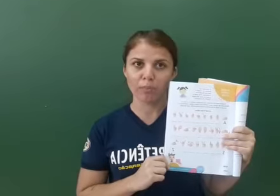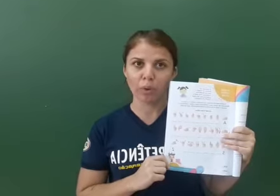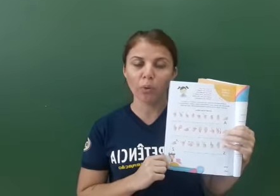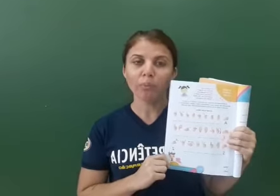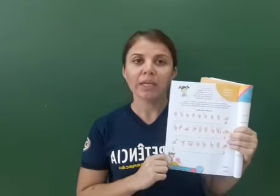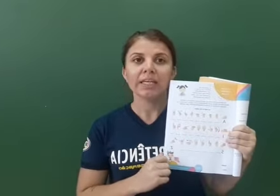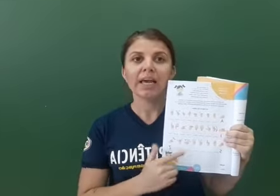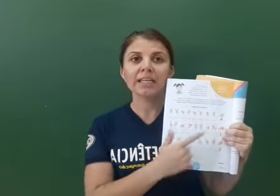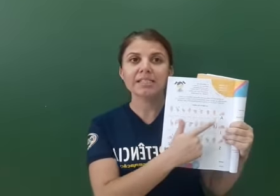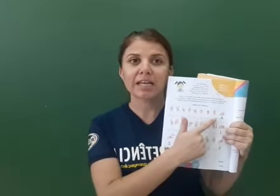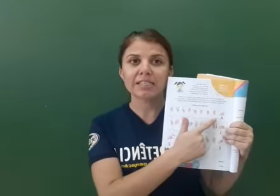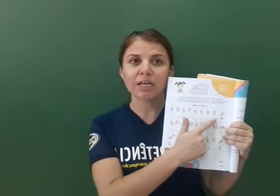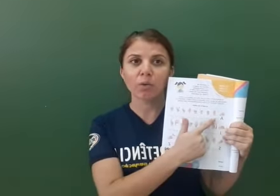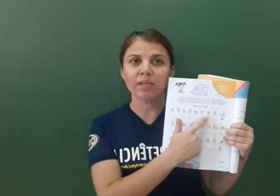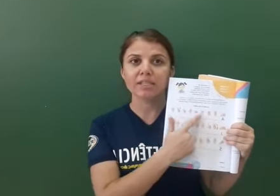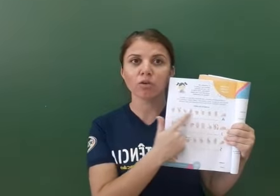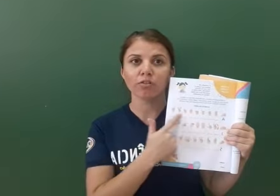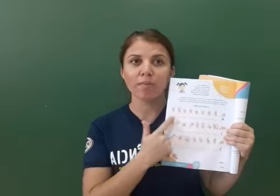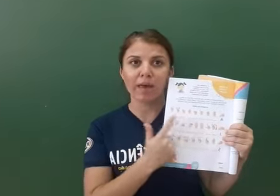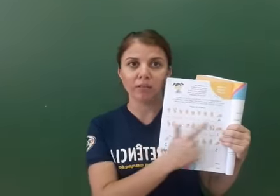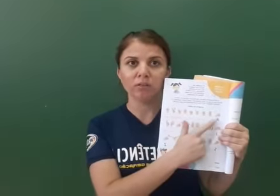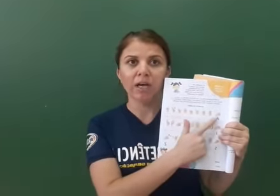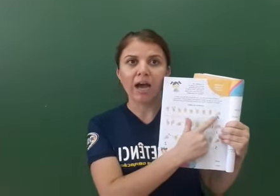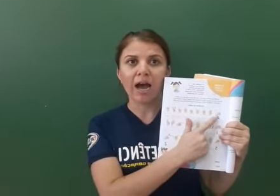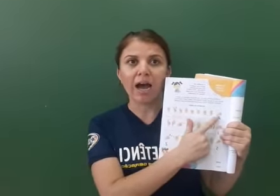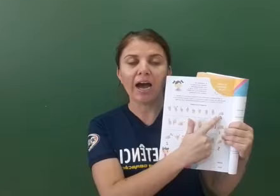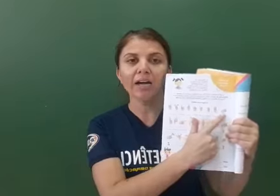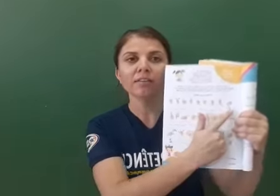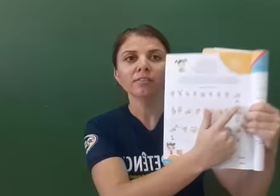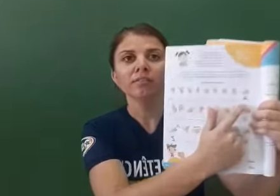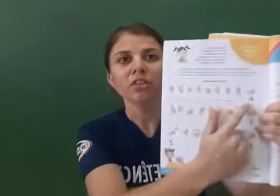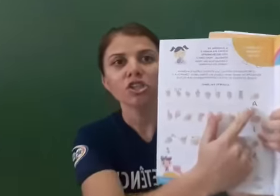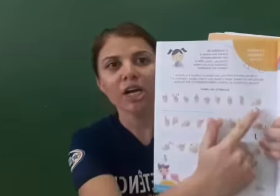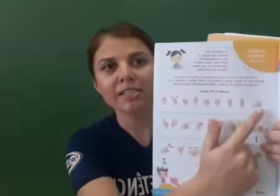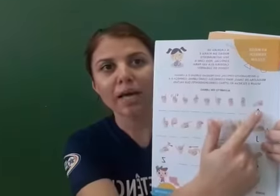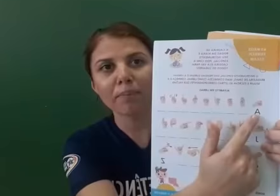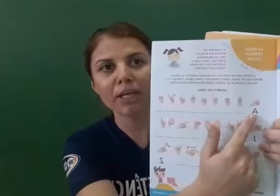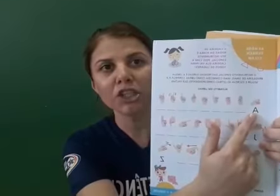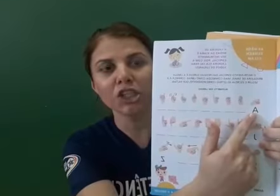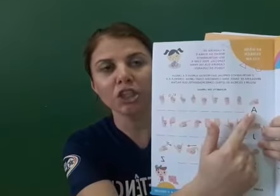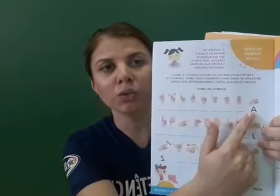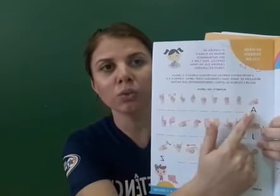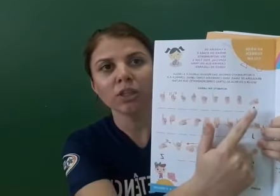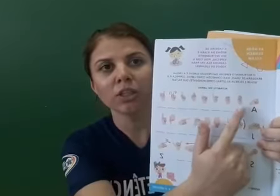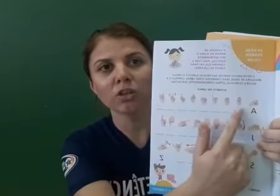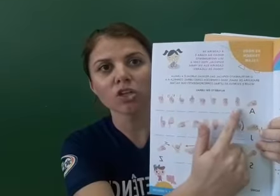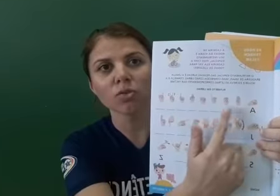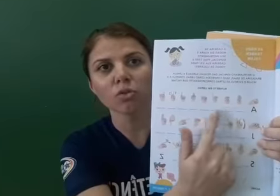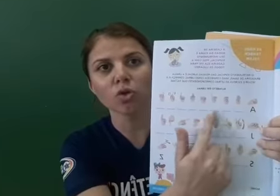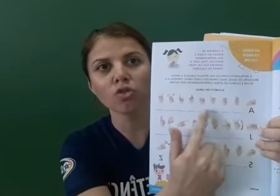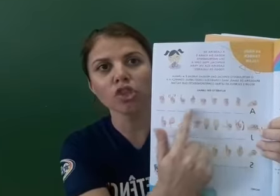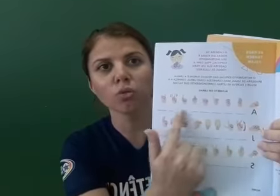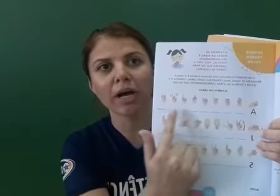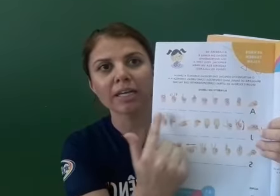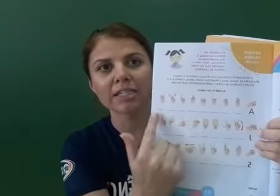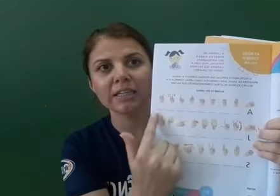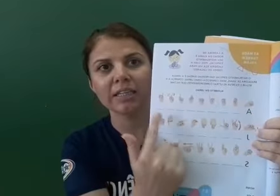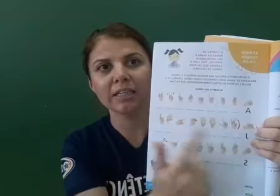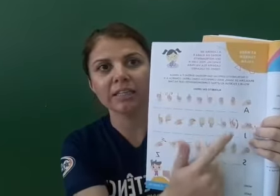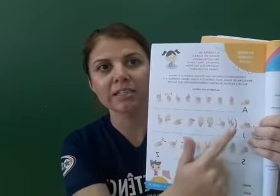tá bom? E ela está na sequência do alfabeto. A já está preenchido, então nós vamos continuar as letrinhas,